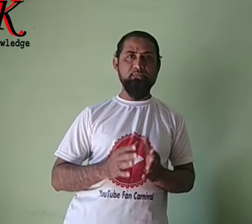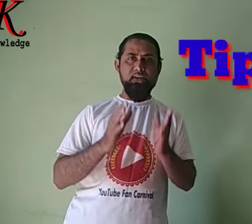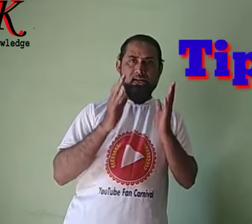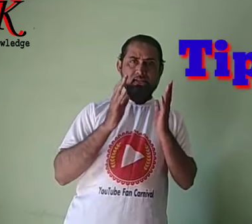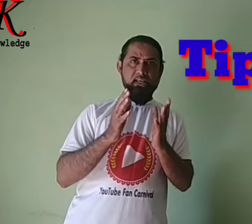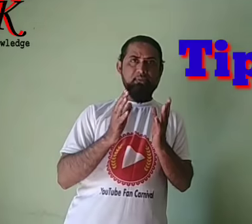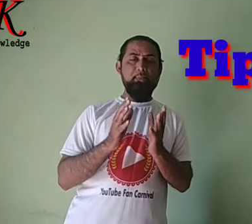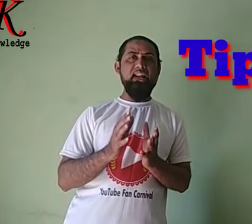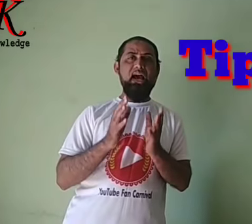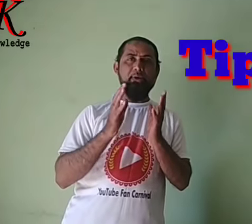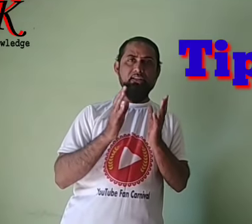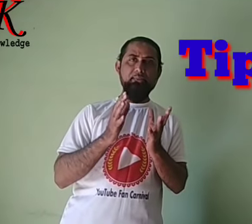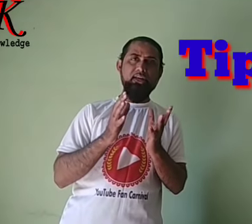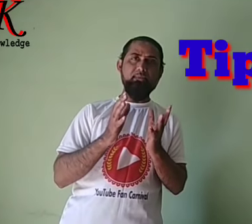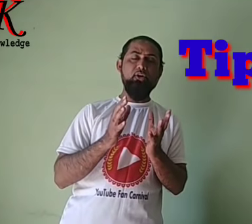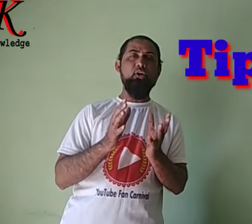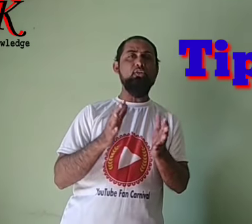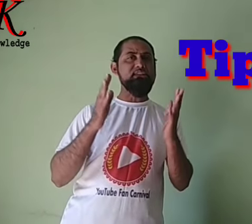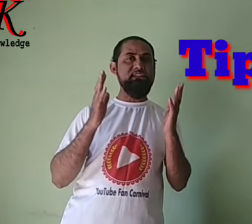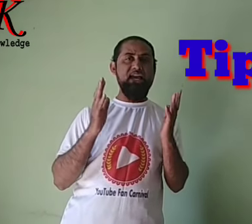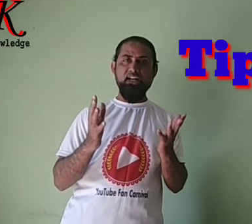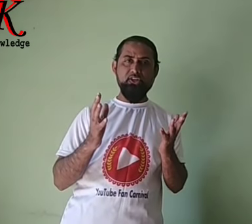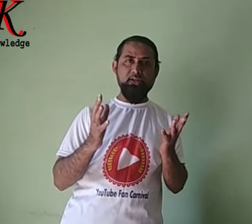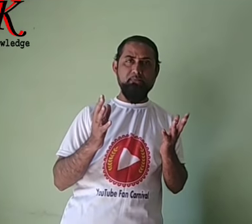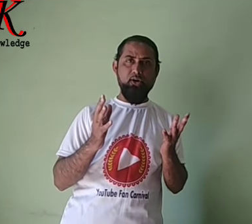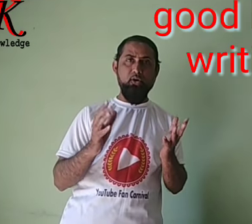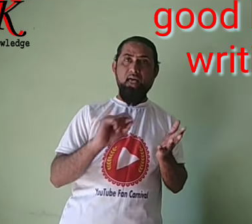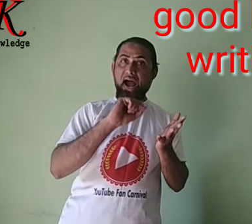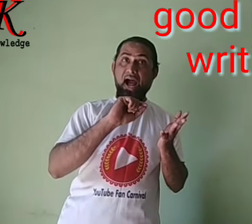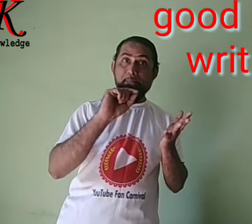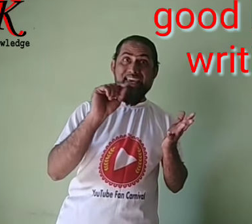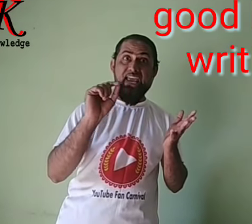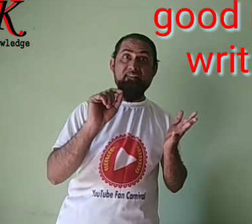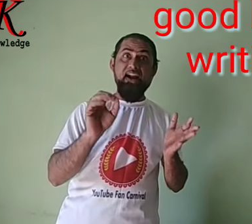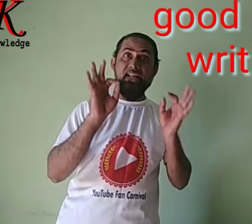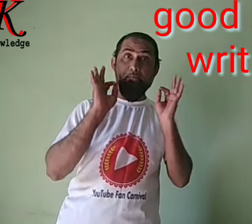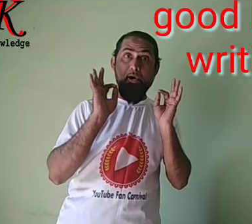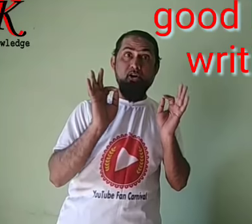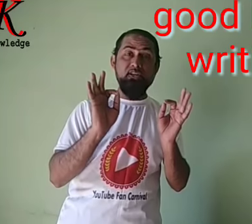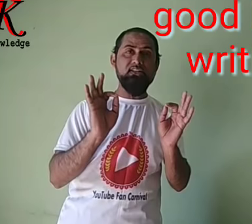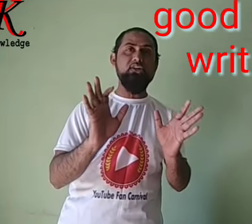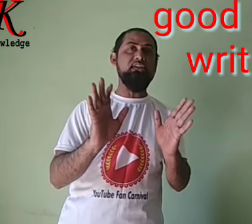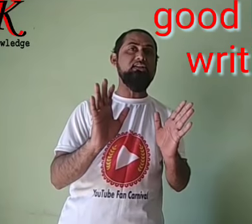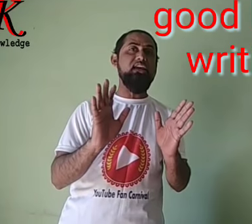सबसे पहले आप हिंदी मीडियम के हो या इंग्लिश मीडियम के हो आपकी हैन राइटिंग बहुत ही अच्छी होना चाहिए